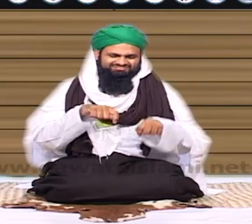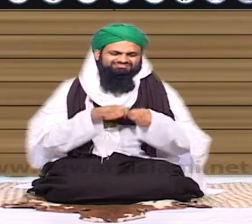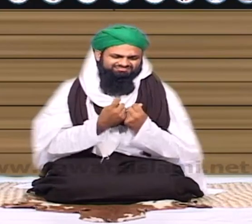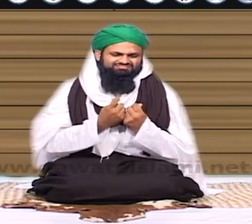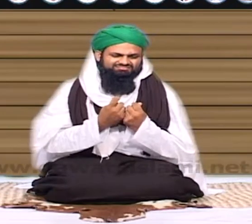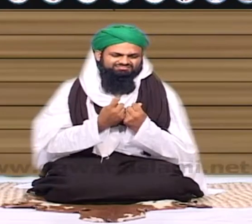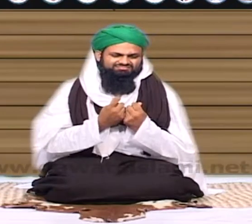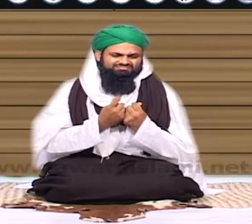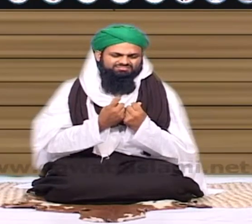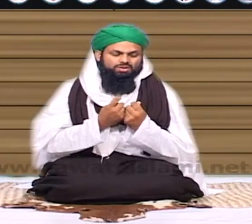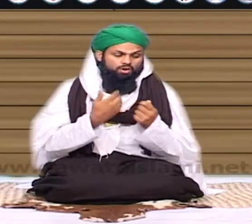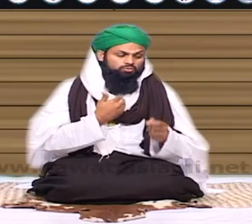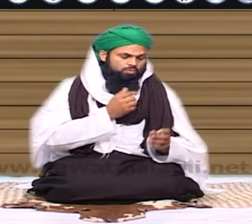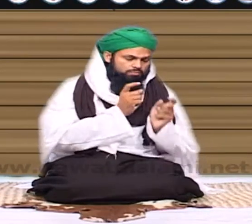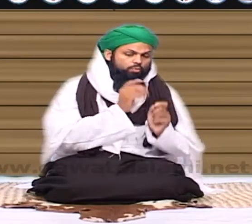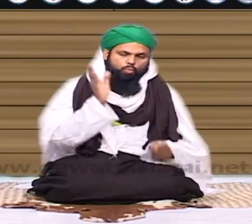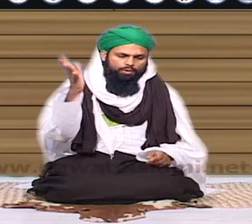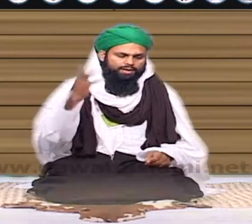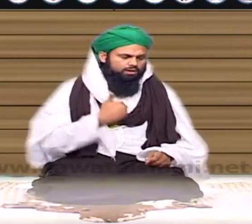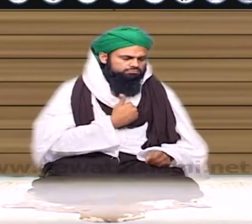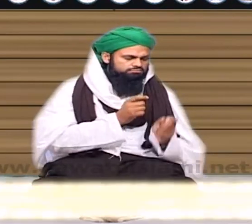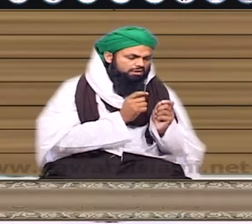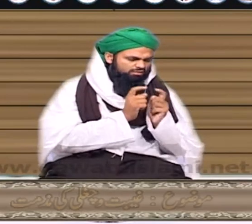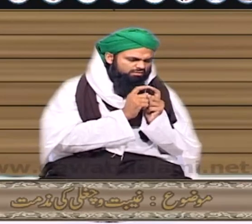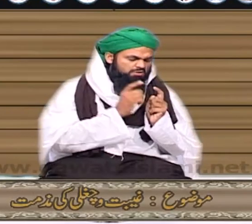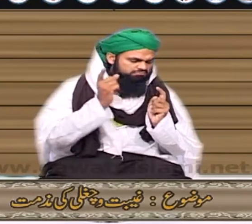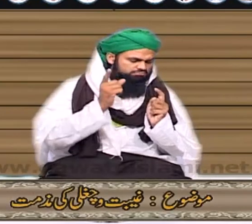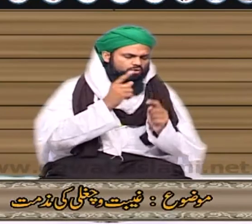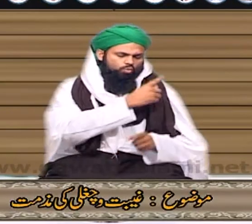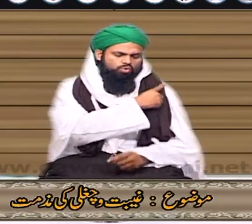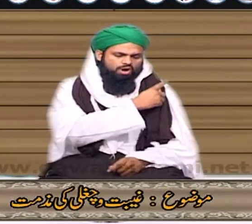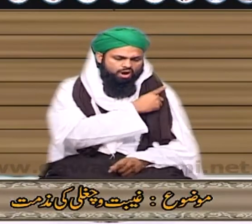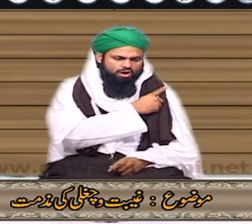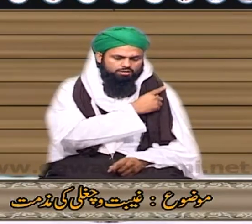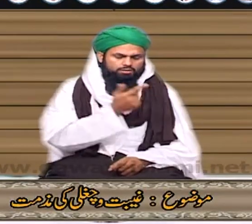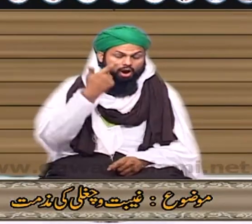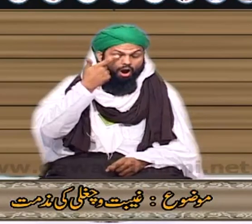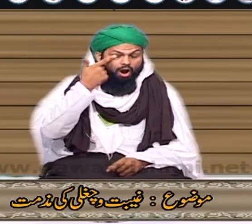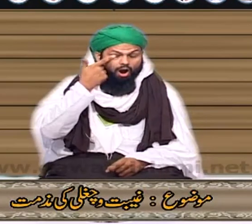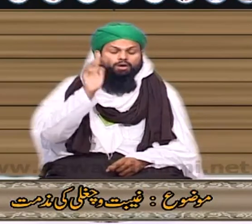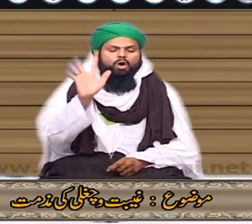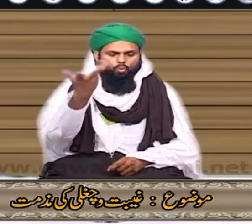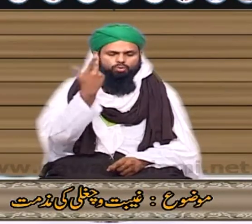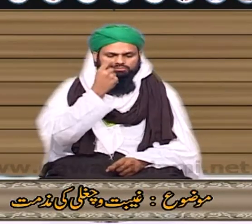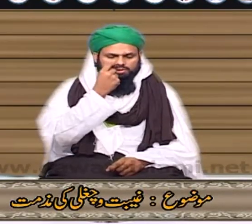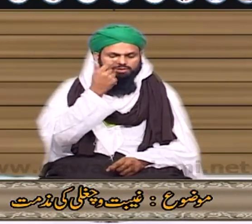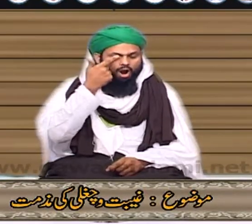اس کا دل دکھے گا پیچھے سے کہو جب بھی نہیں بتے کہ اس میں یہ عیب ہے کسی کو کانا کہہ دو